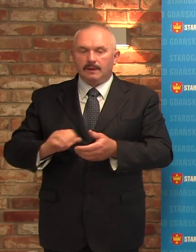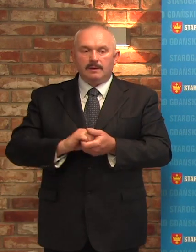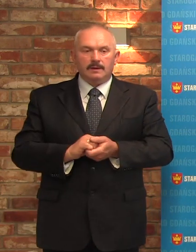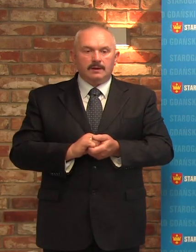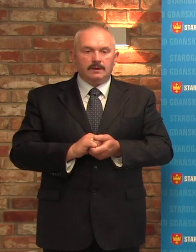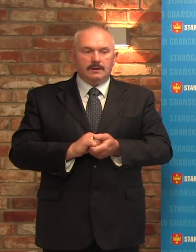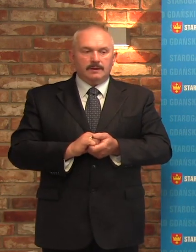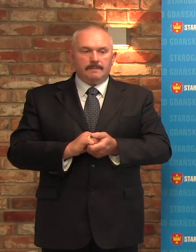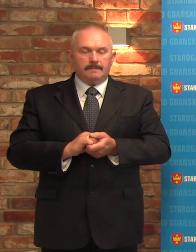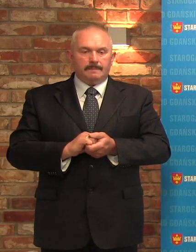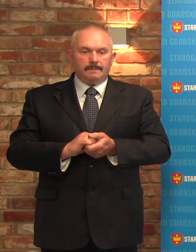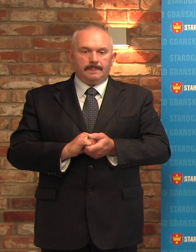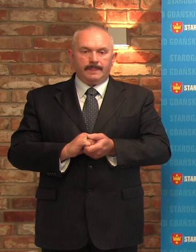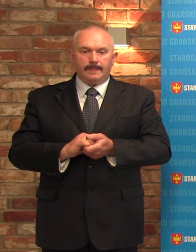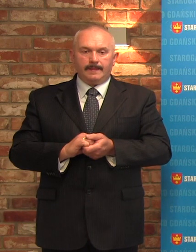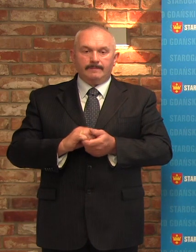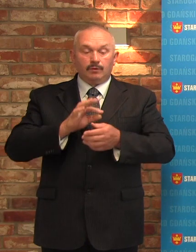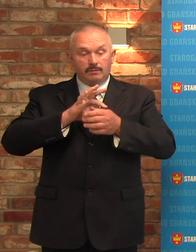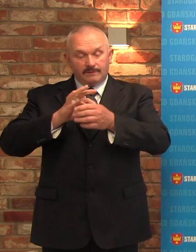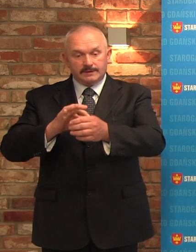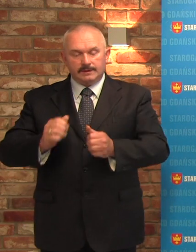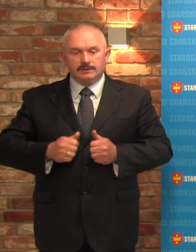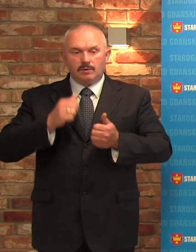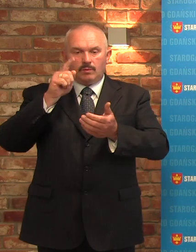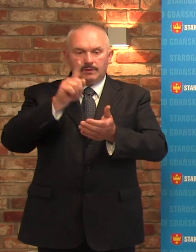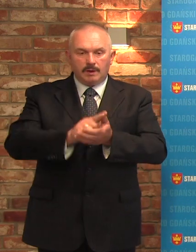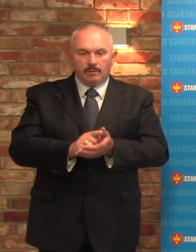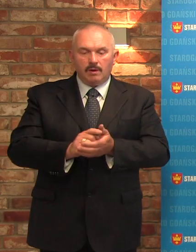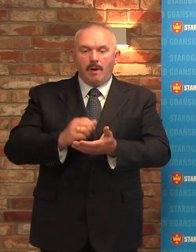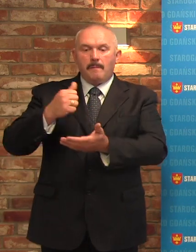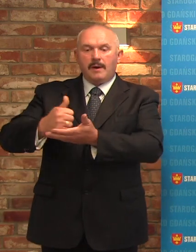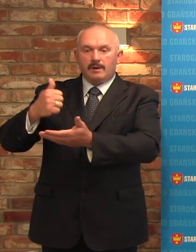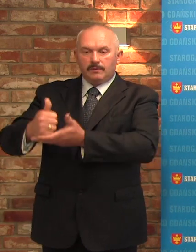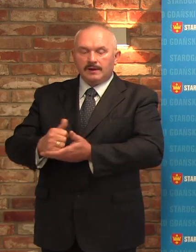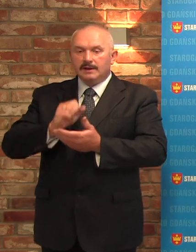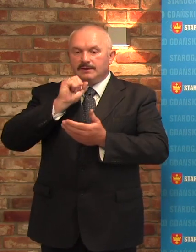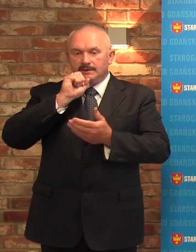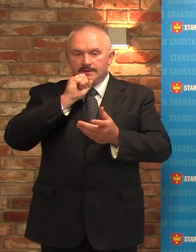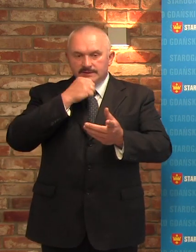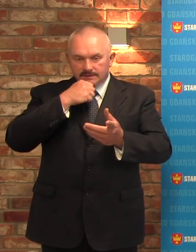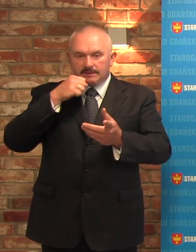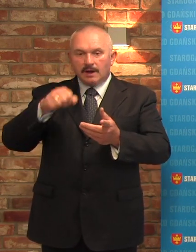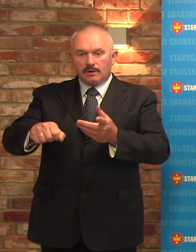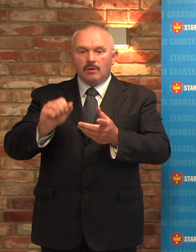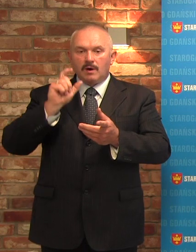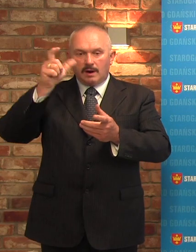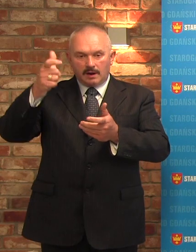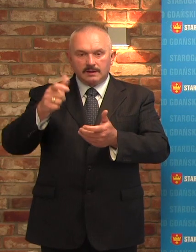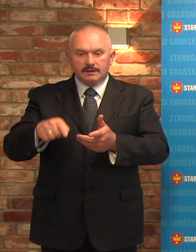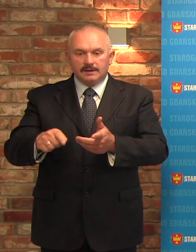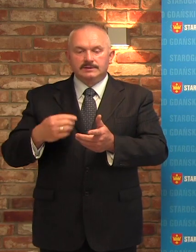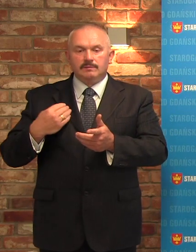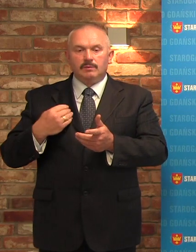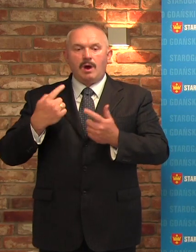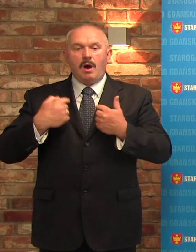dopracowanie czy doprowadzenie do tego, aby mogły z peronów Starogardzkiej Stacji Kolejowej korzystać